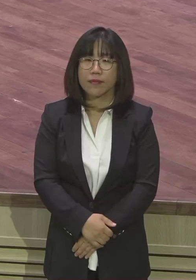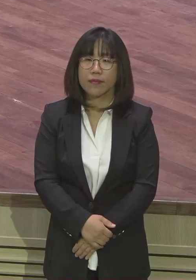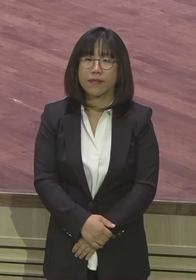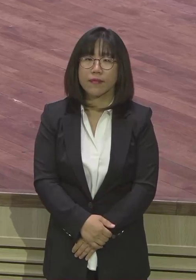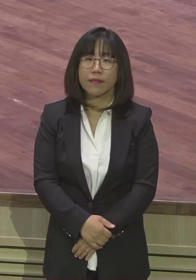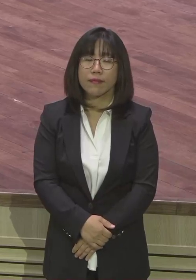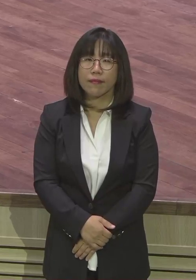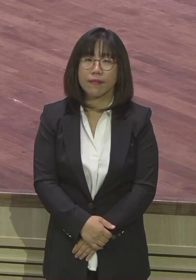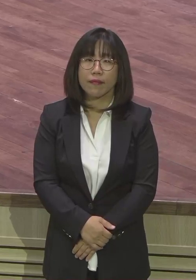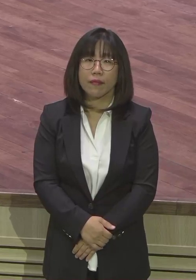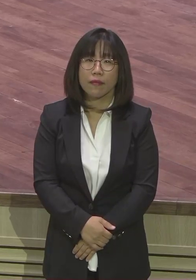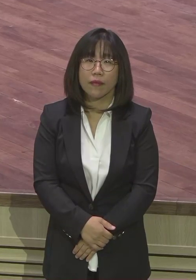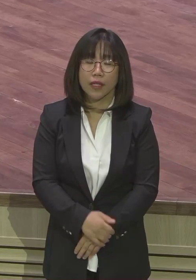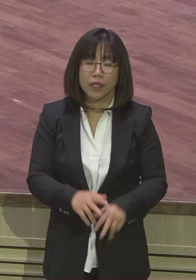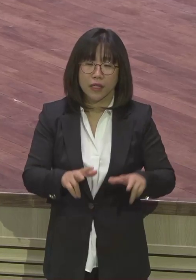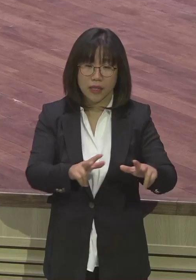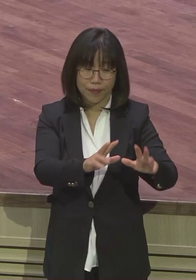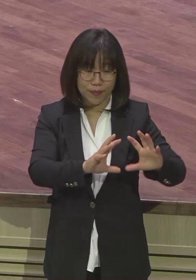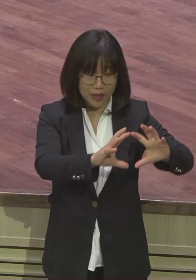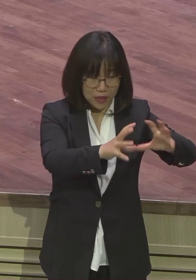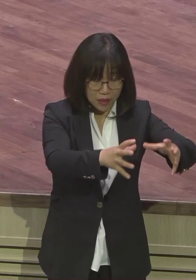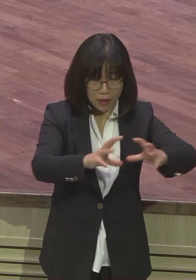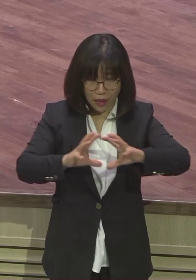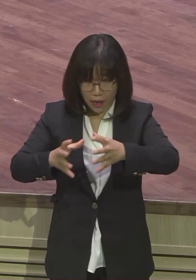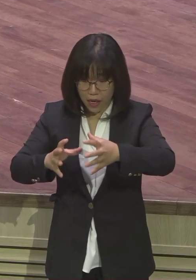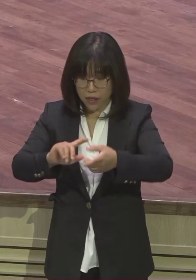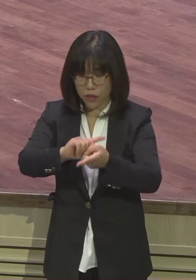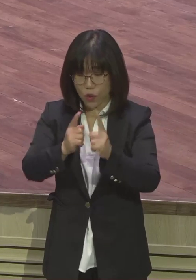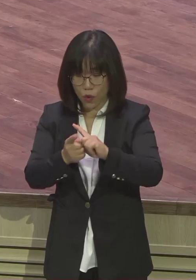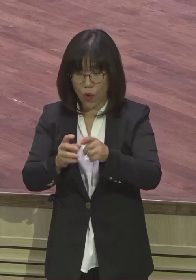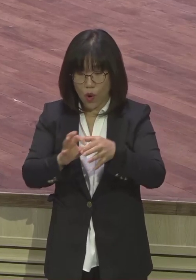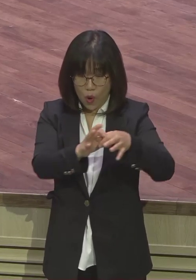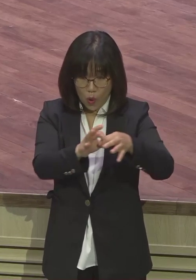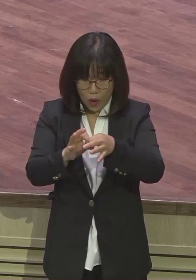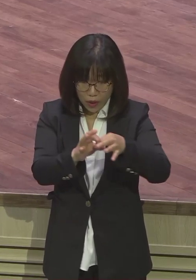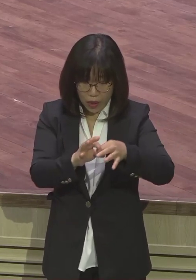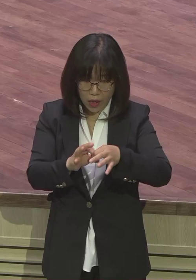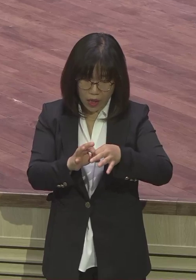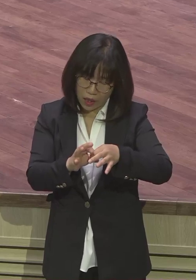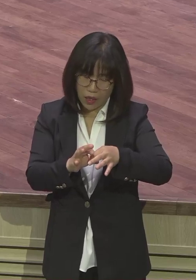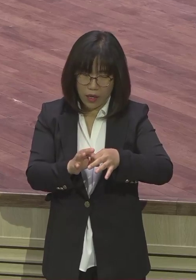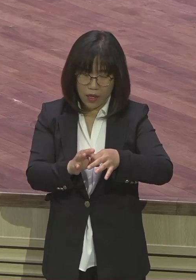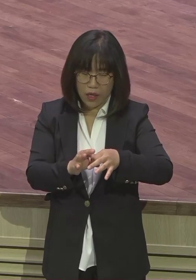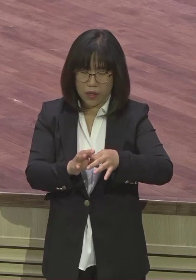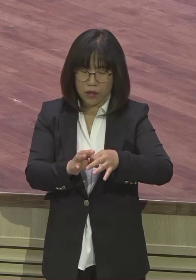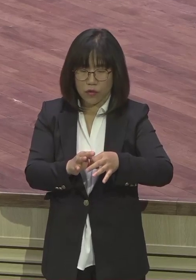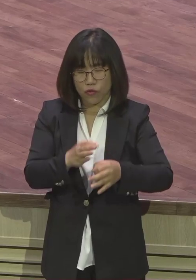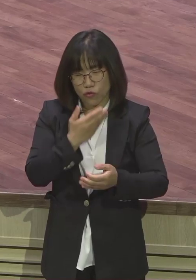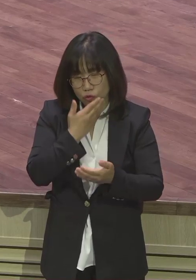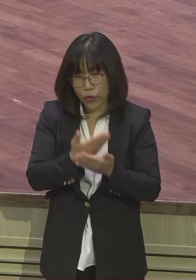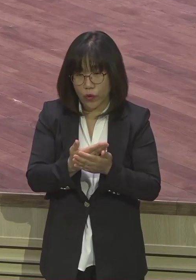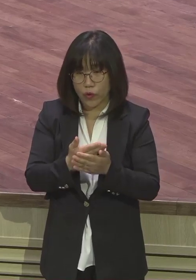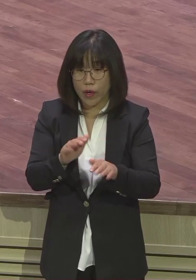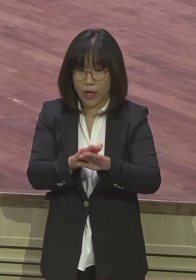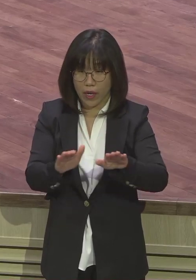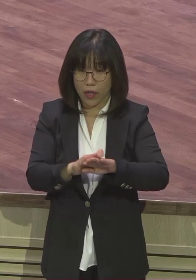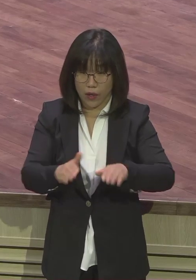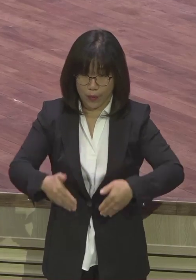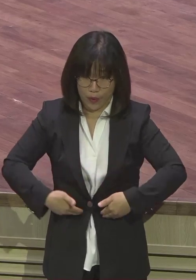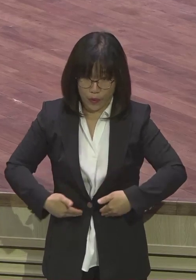이런 국제 관계뿐만 아니라 우리의 삶의 모든 관계에서도 그래요. 이 반목과 갈등.